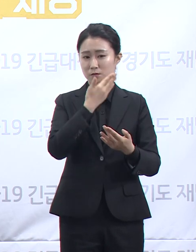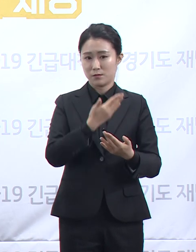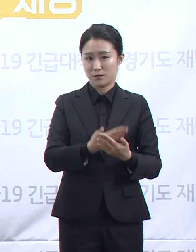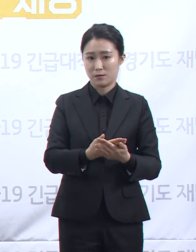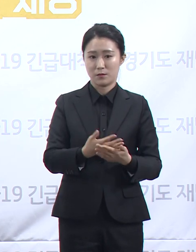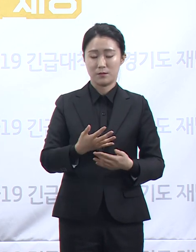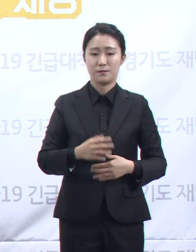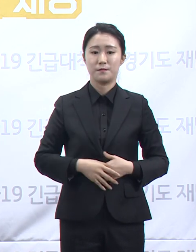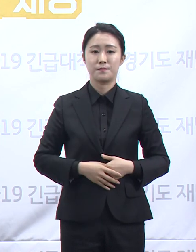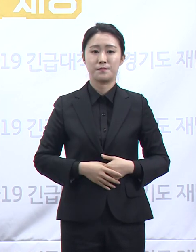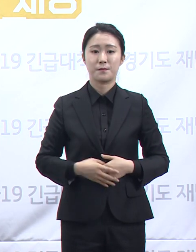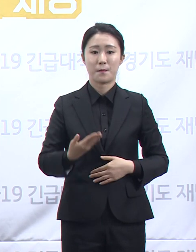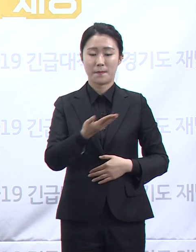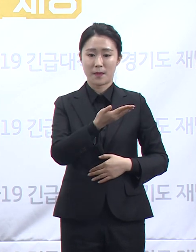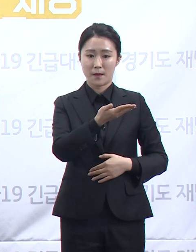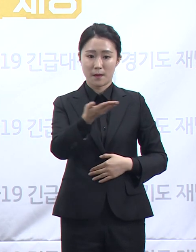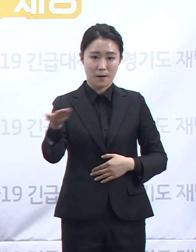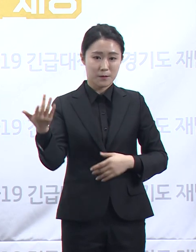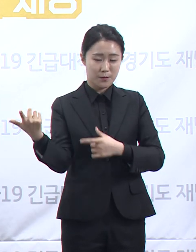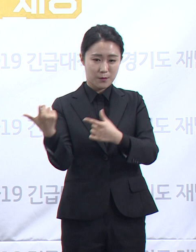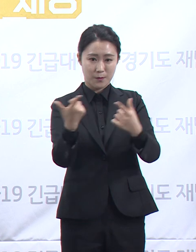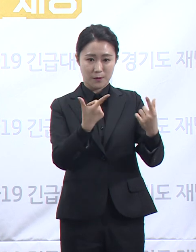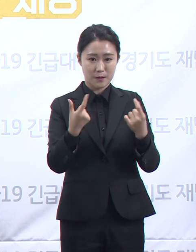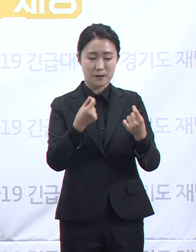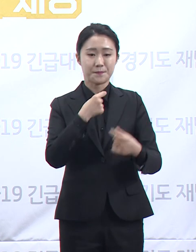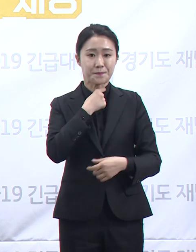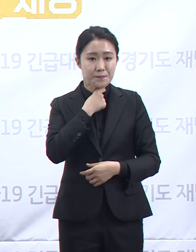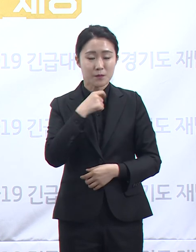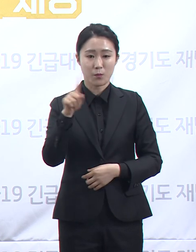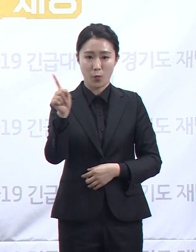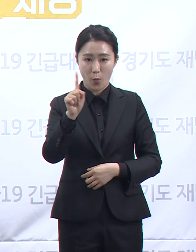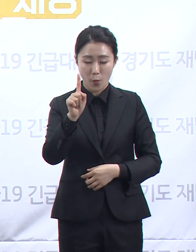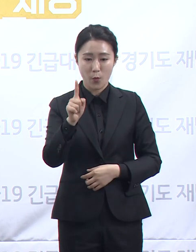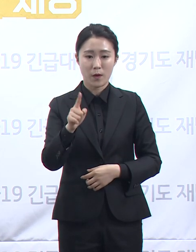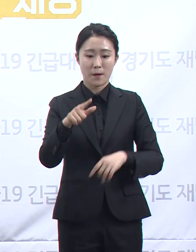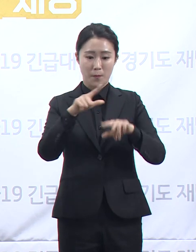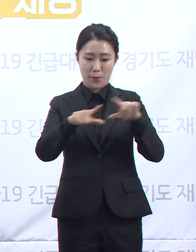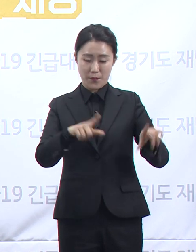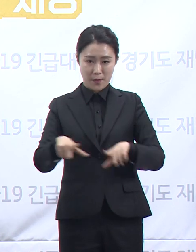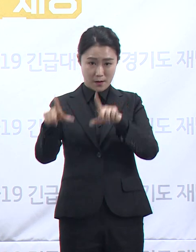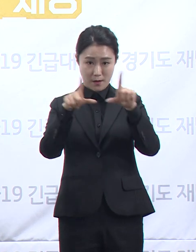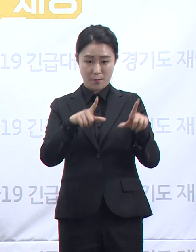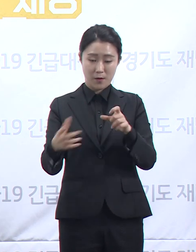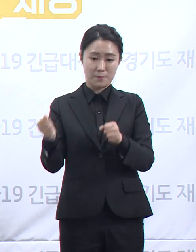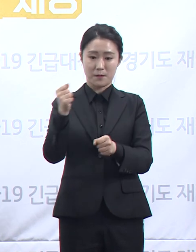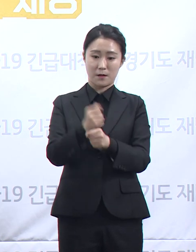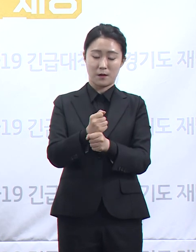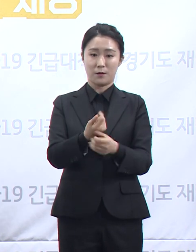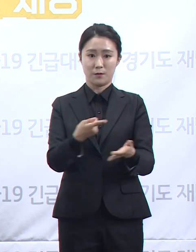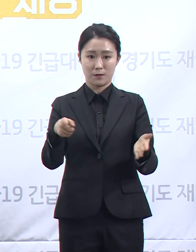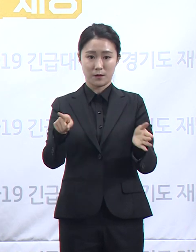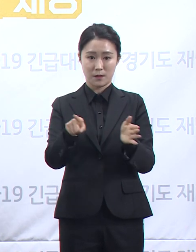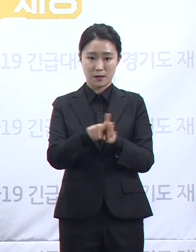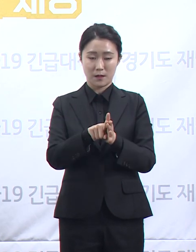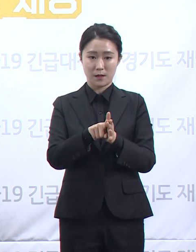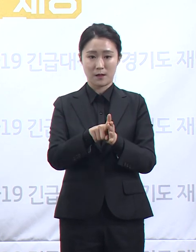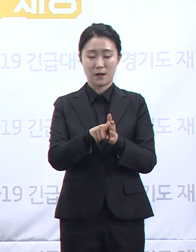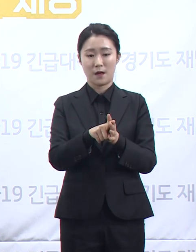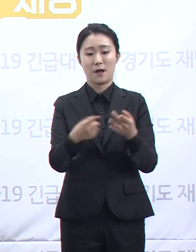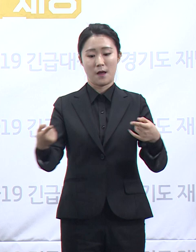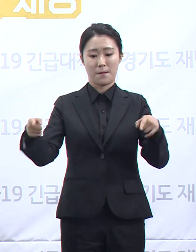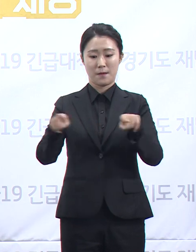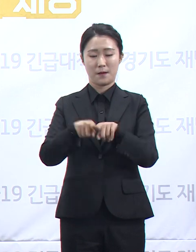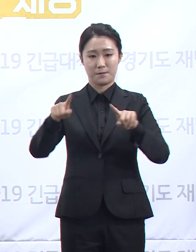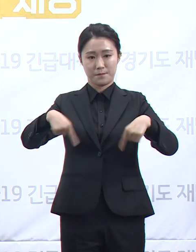모두가 간절히 바라고 있는 일상으로의 복귀를 위해 성숙한 공동체의 이식을 바탕으로 다함께 힘을 모아주시기를